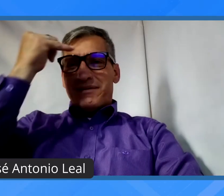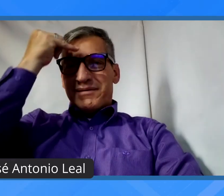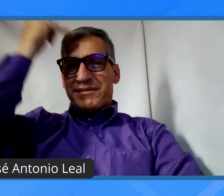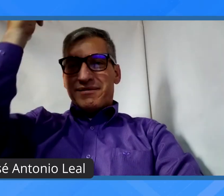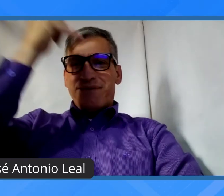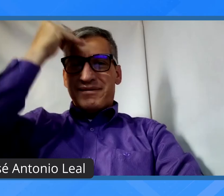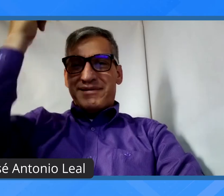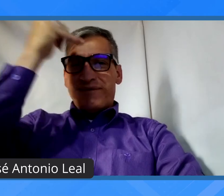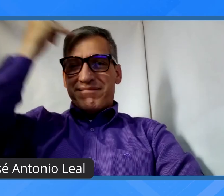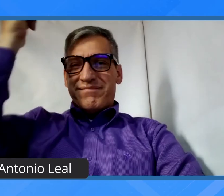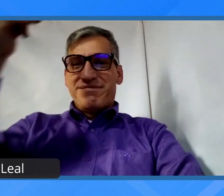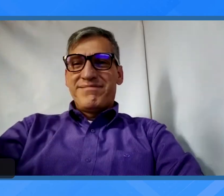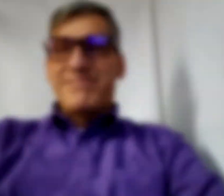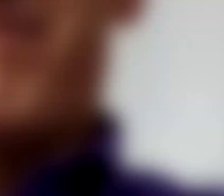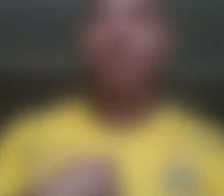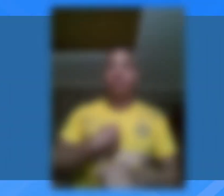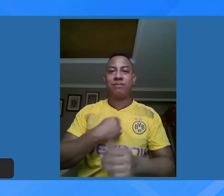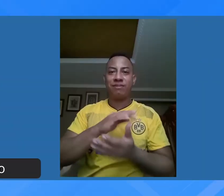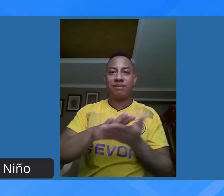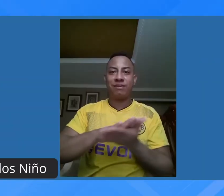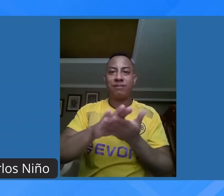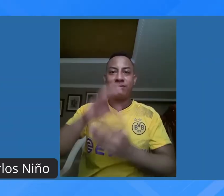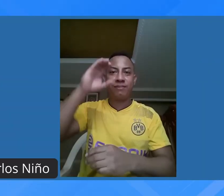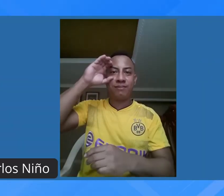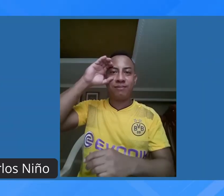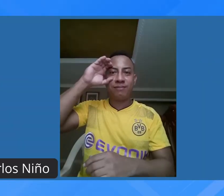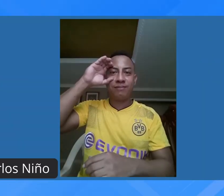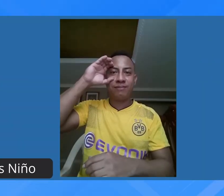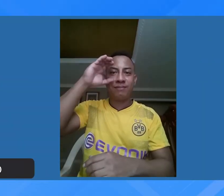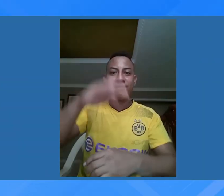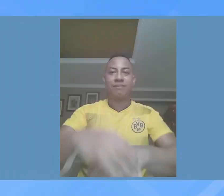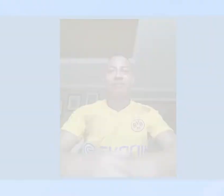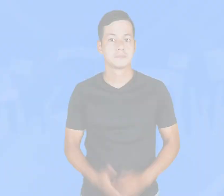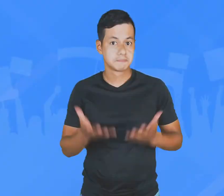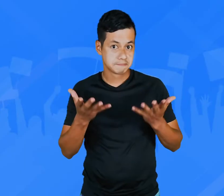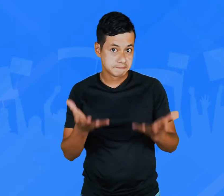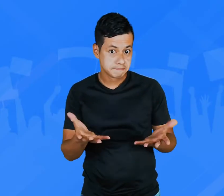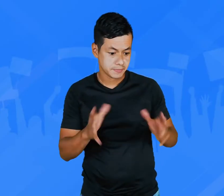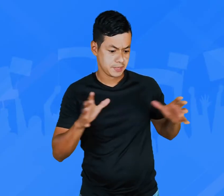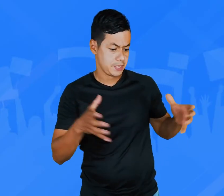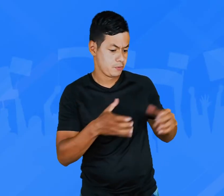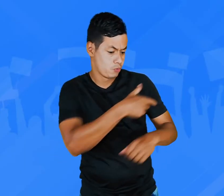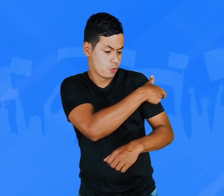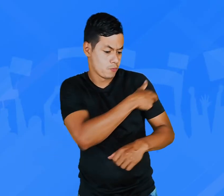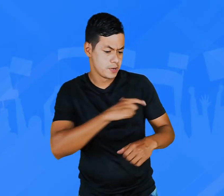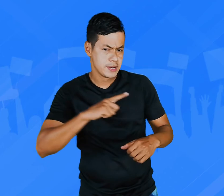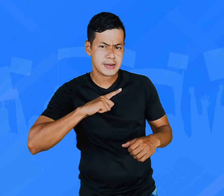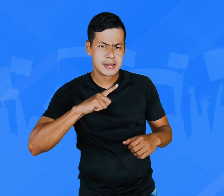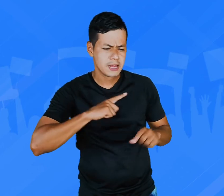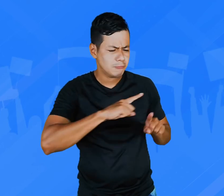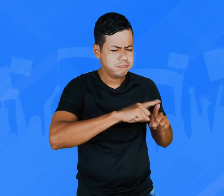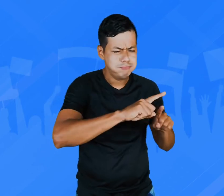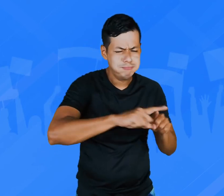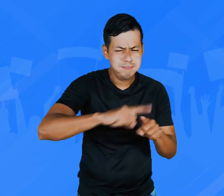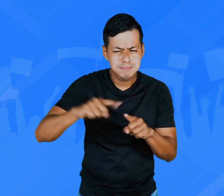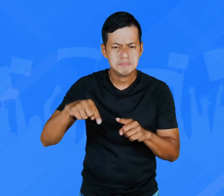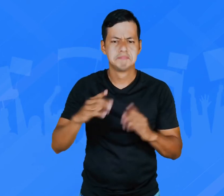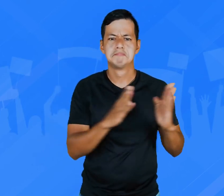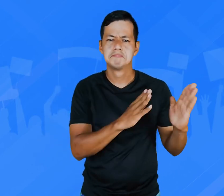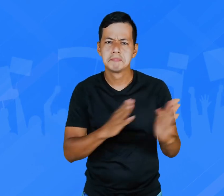Soy José Antonio Leal. Soy Carlos Niño. El comité organizador tiene como propósito